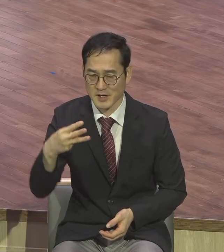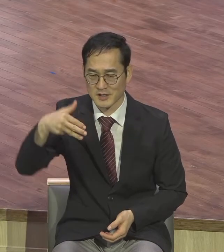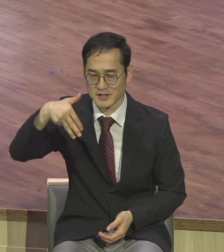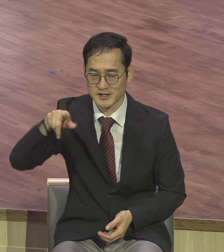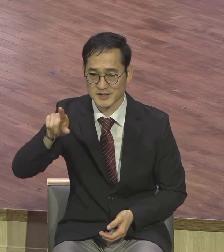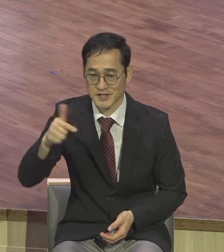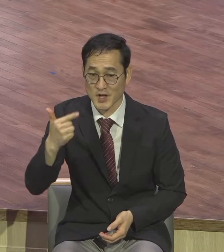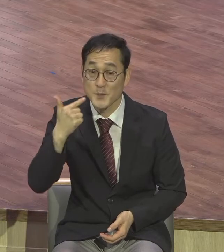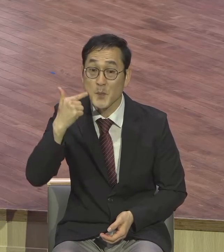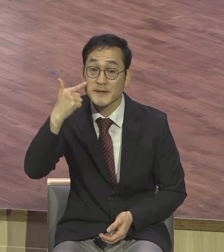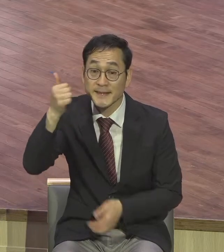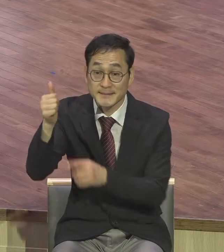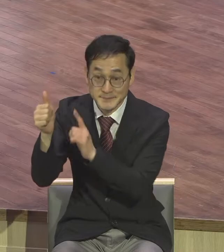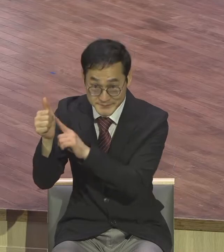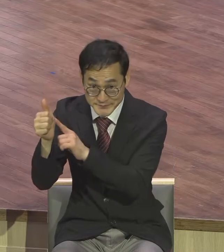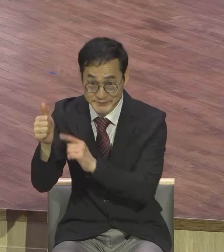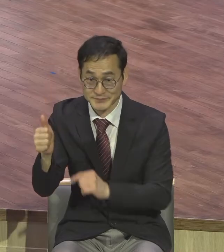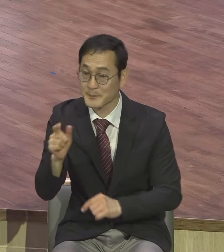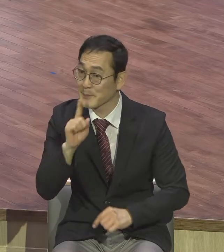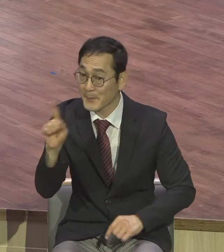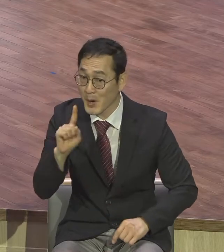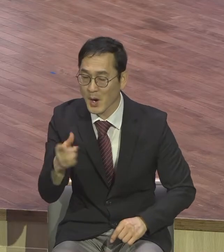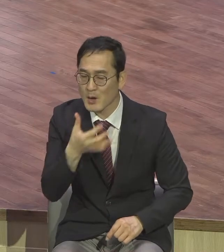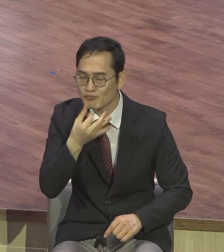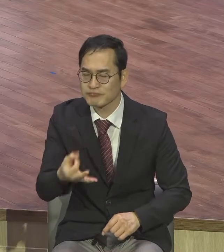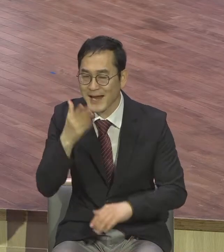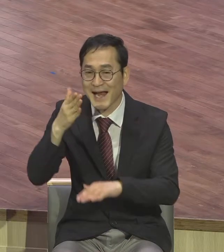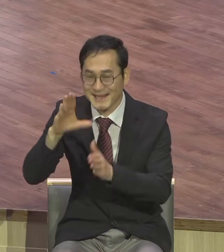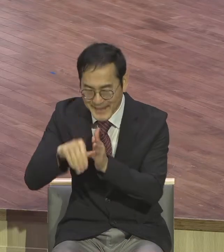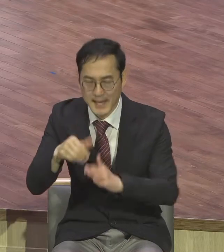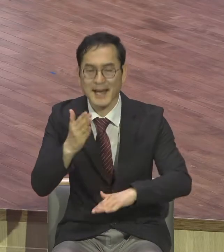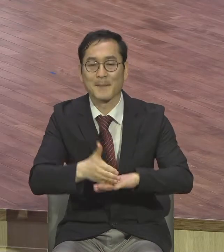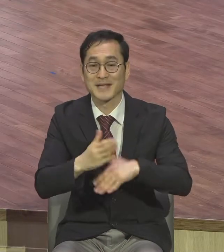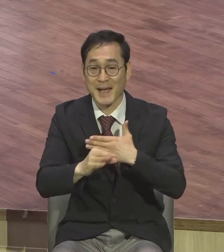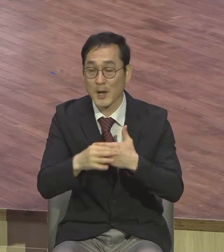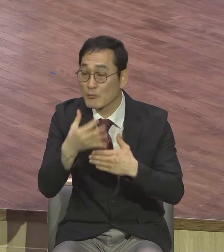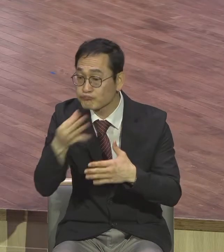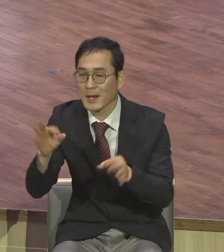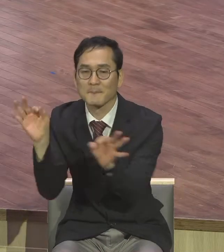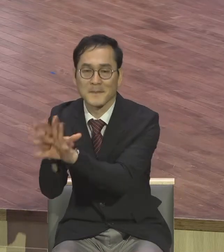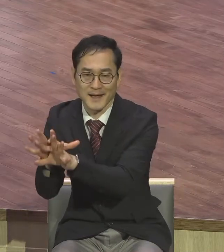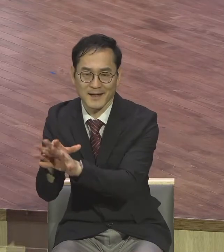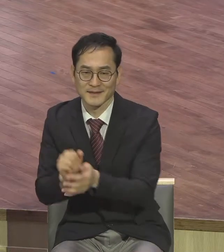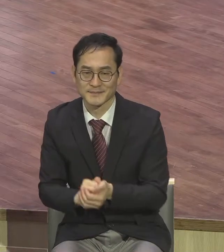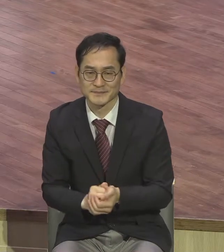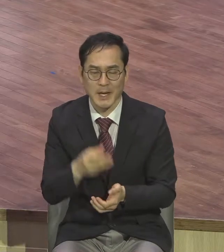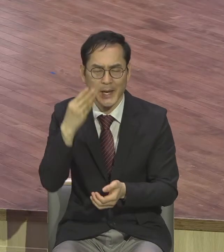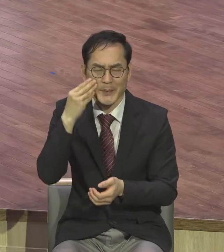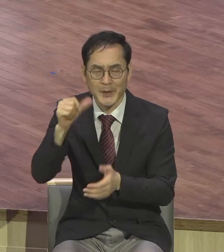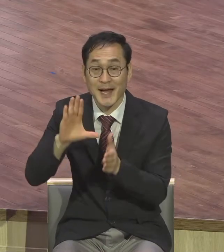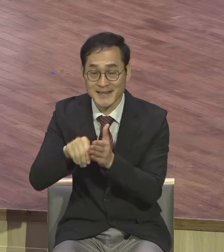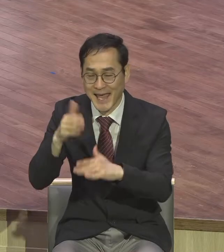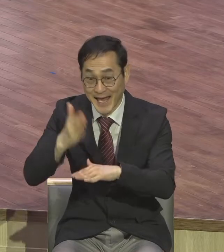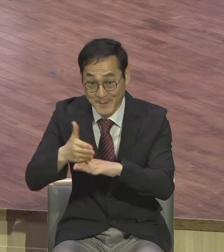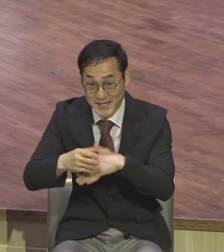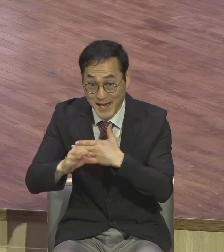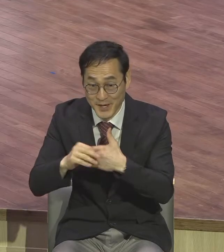불행할 때 감사하면 불행이 끝나고 형통할 때 감사하면 형통이